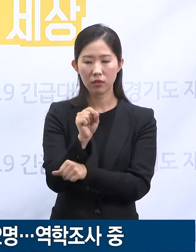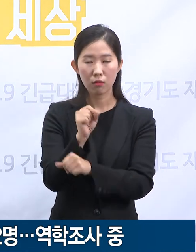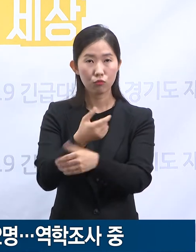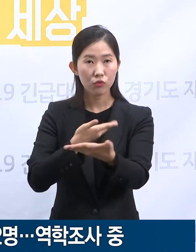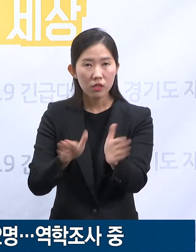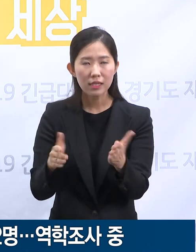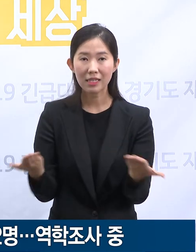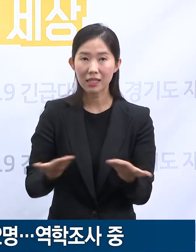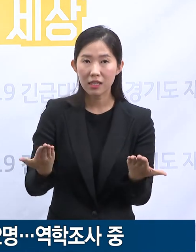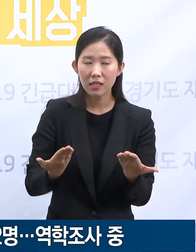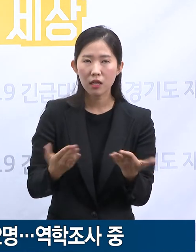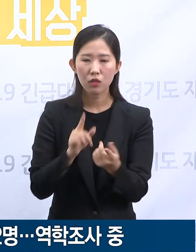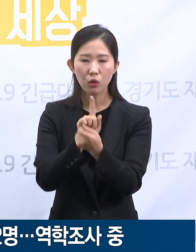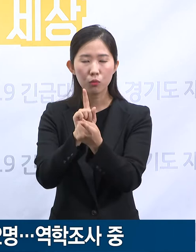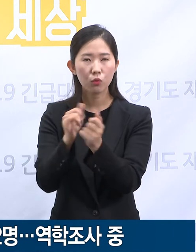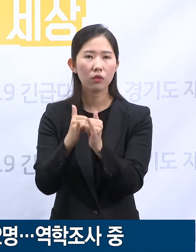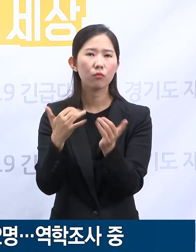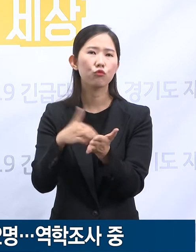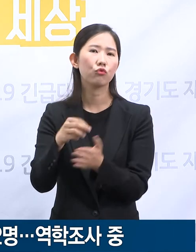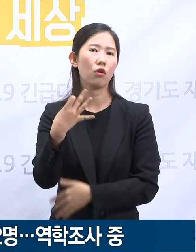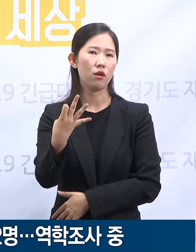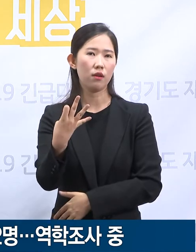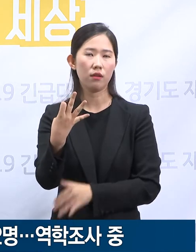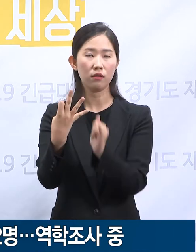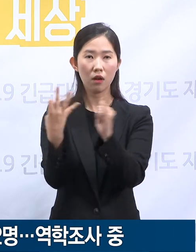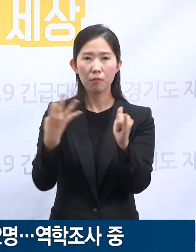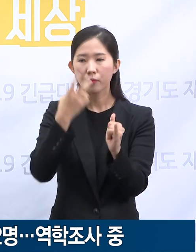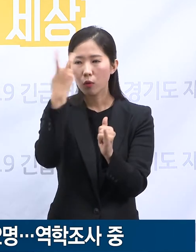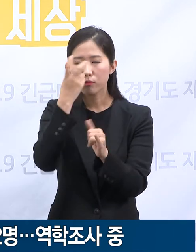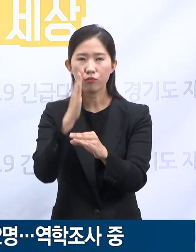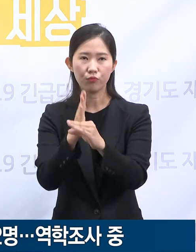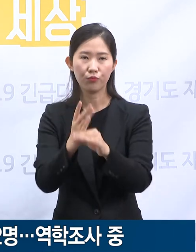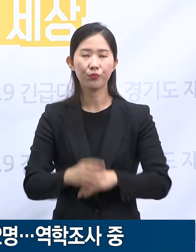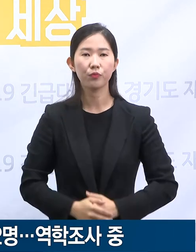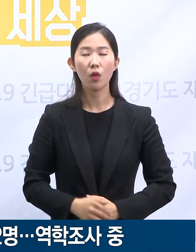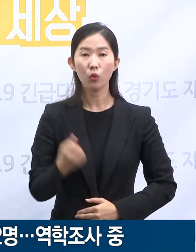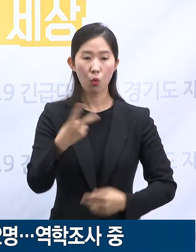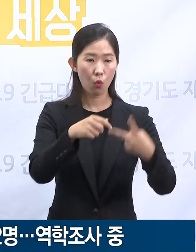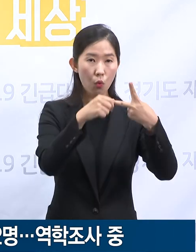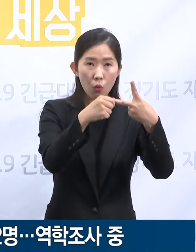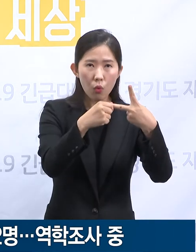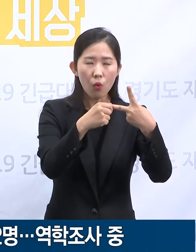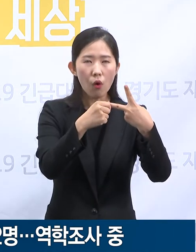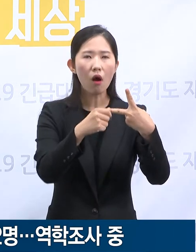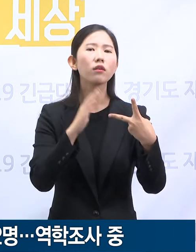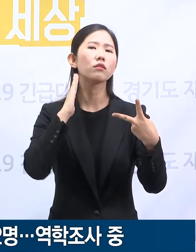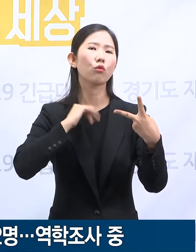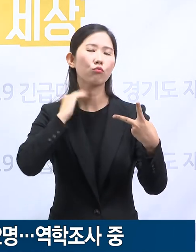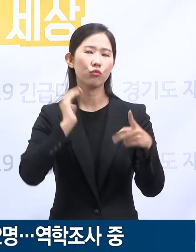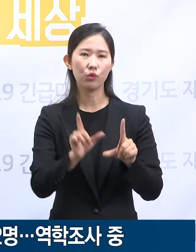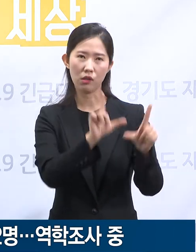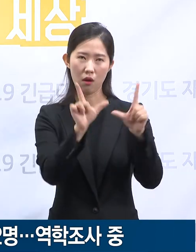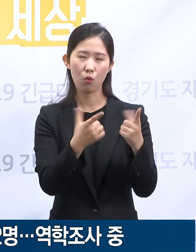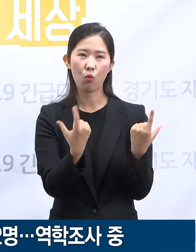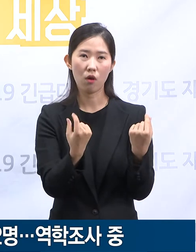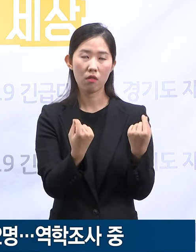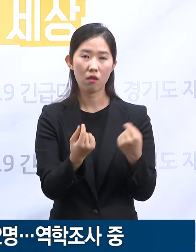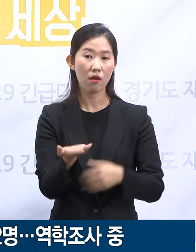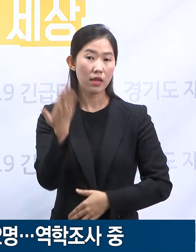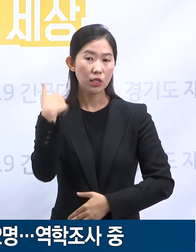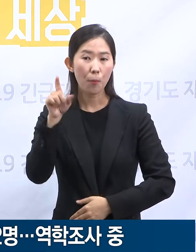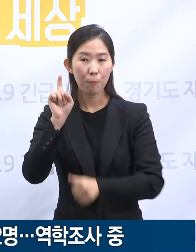접촉한 14명에 대해 모니터링 중입니다. 또 다른 확진자는 역시 의정부 거주자로 기확진되었던 사람의